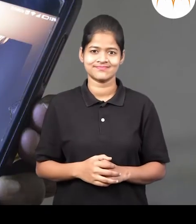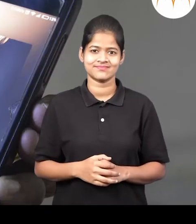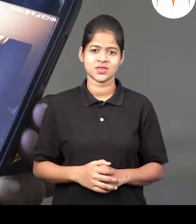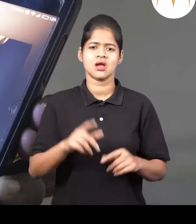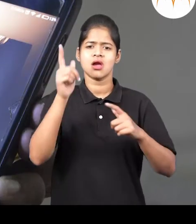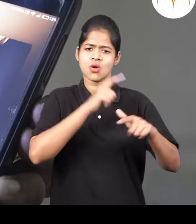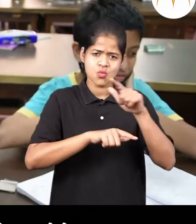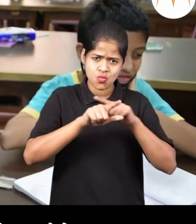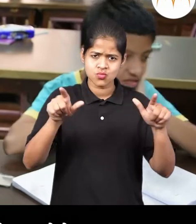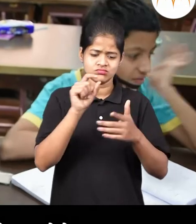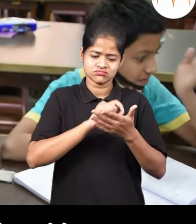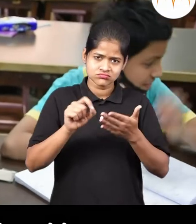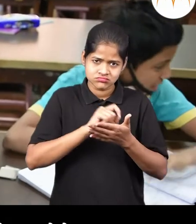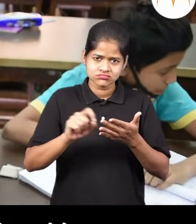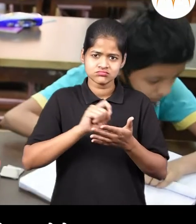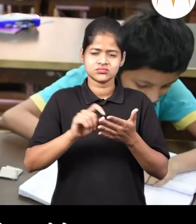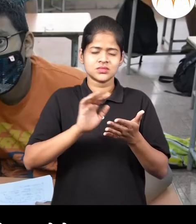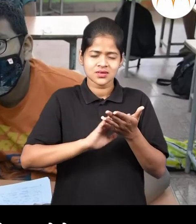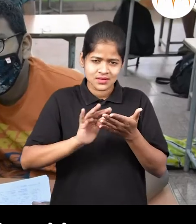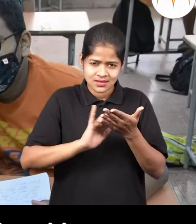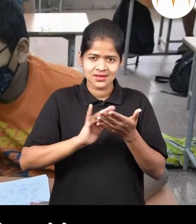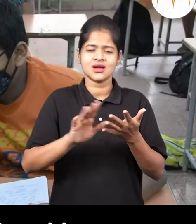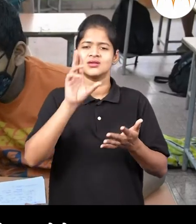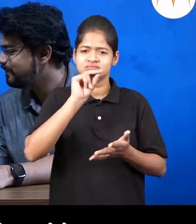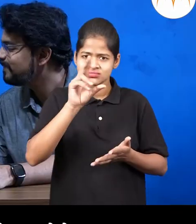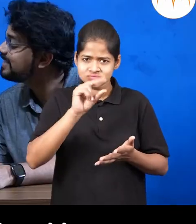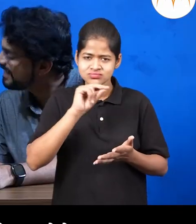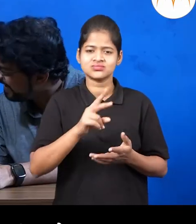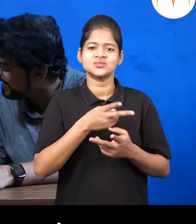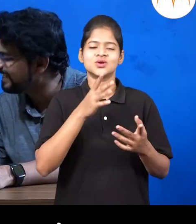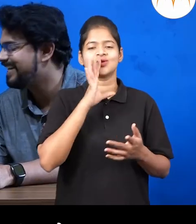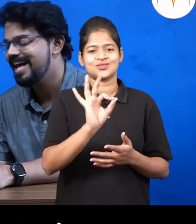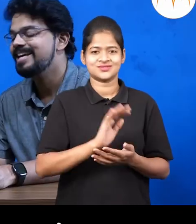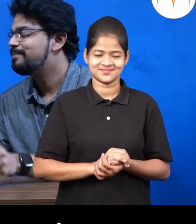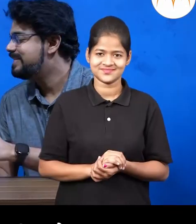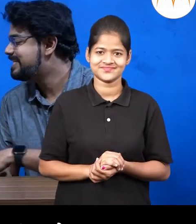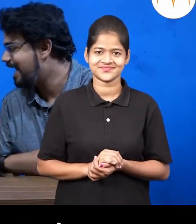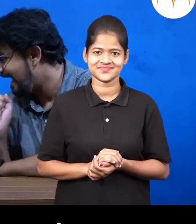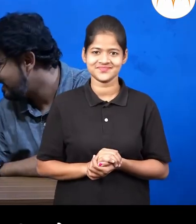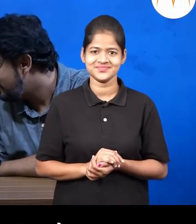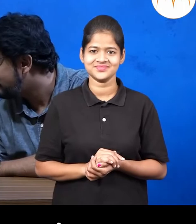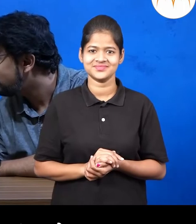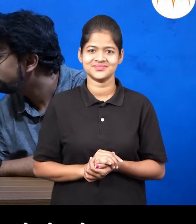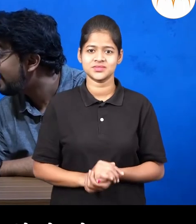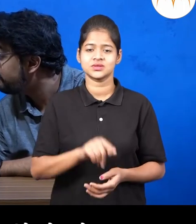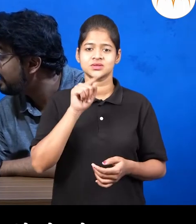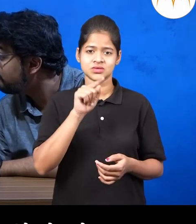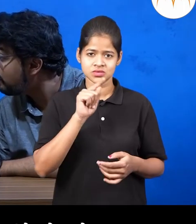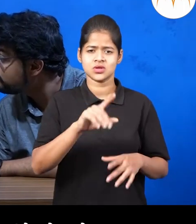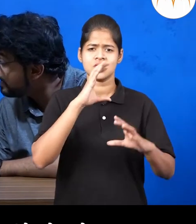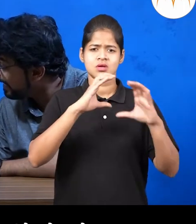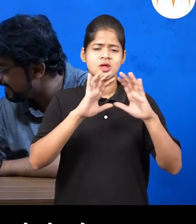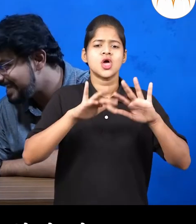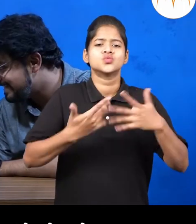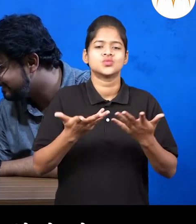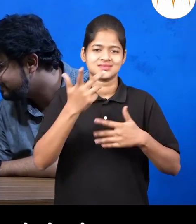कस्तात भाषा लीता वाच्ता व बोलता यणे ही मानसाला म्यालेली देन गिया है मानुस